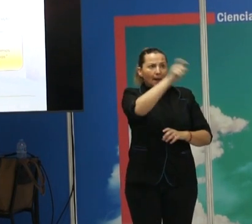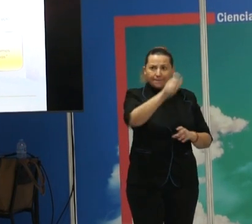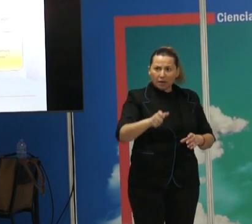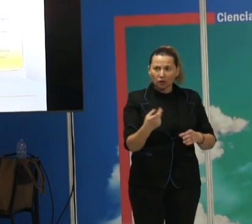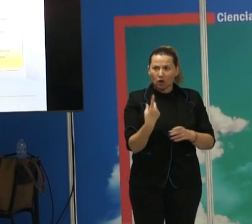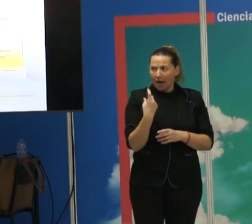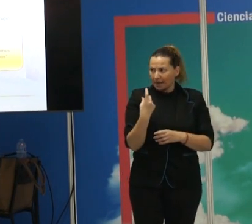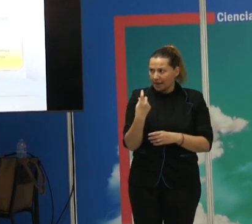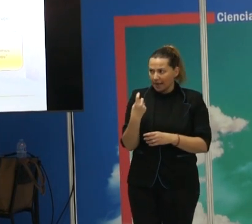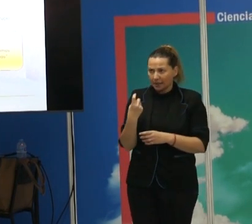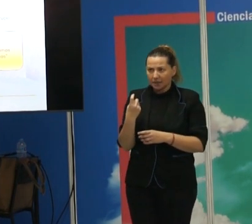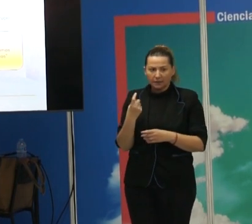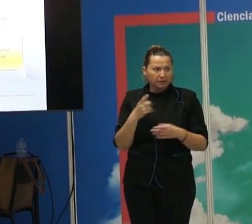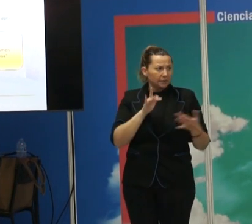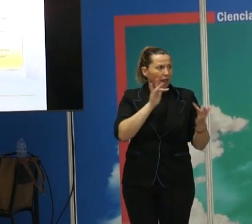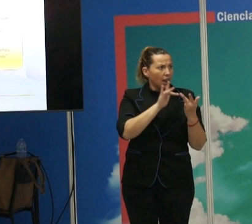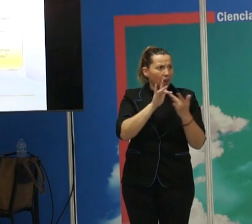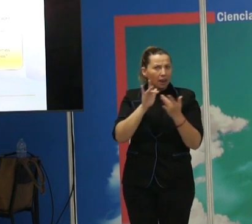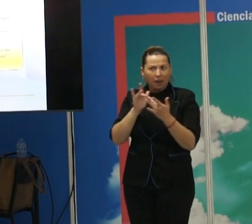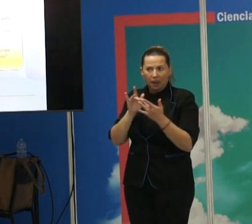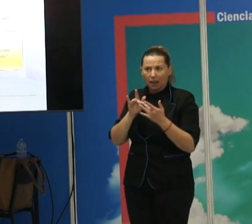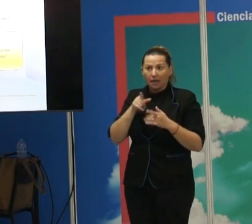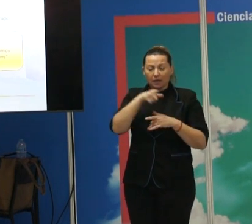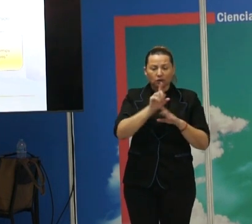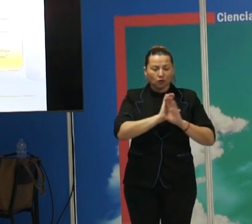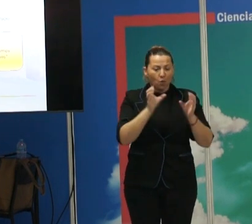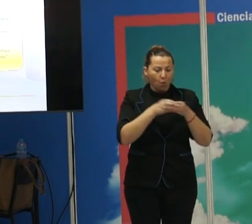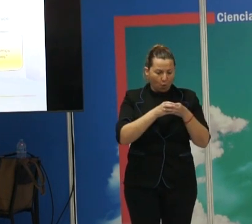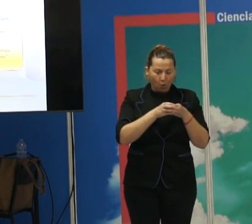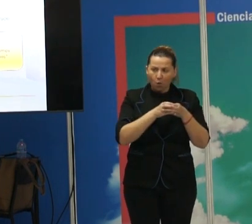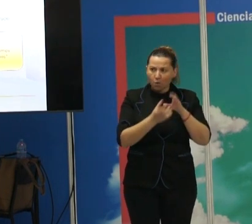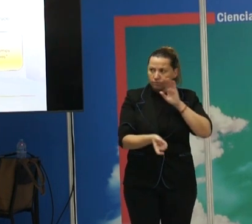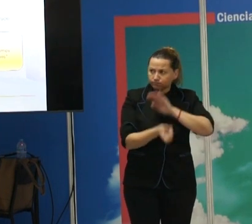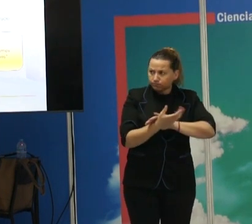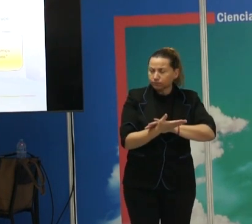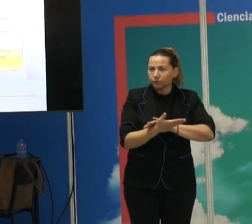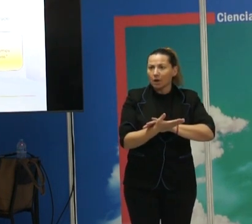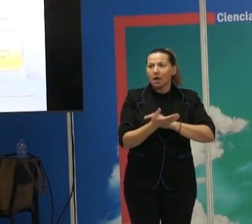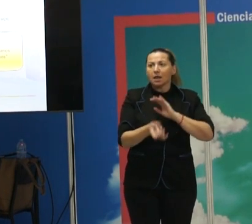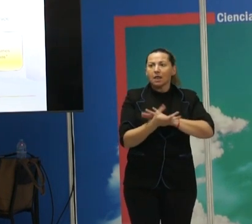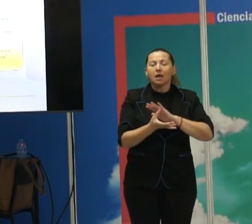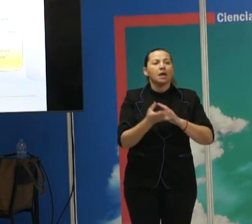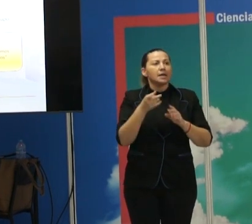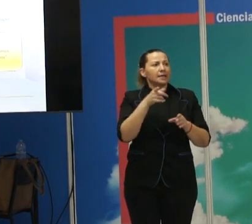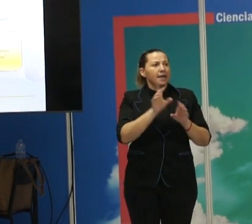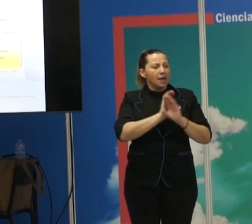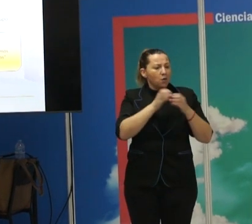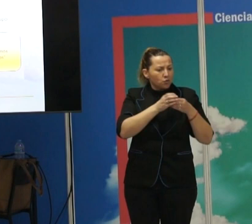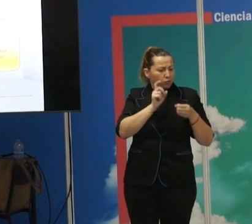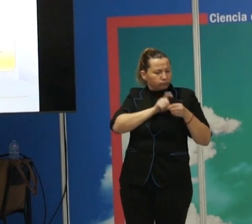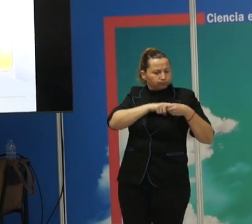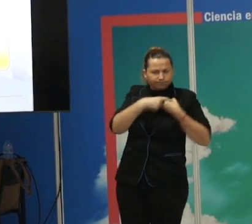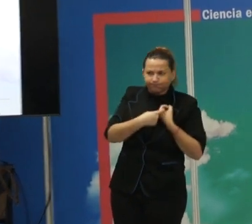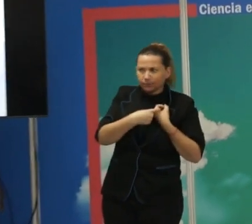alrededor y suele conformar un grupo con ellos. Entonces, esa necesidad de pertenecer a algo, de sentirse arropado y protegido, quedaría